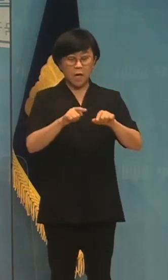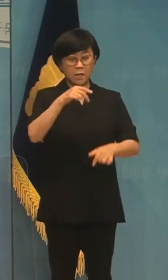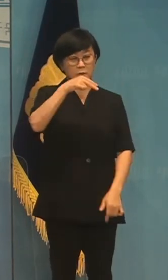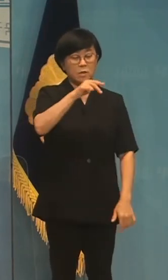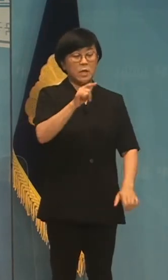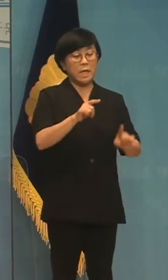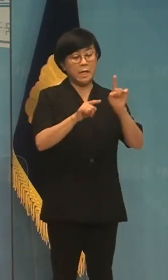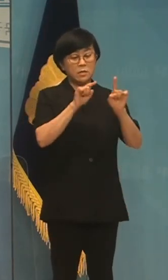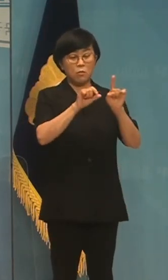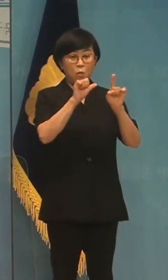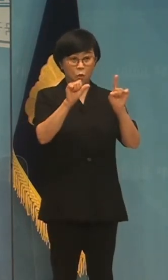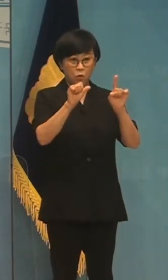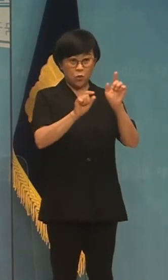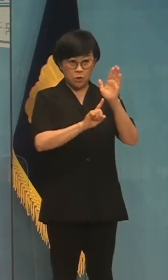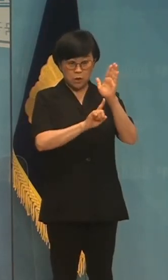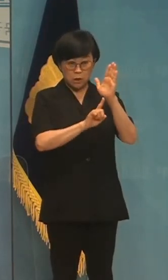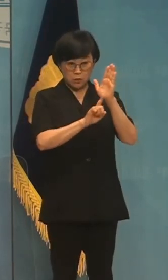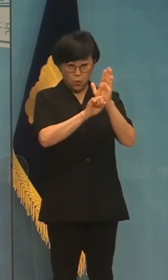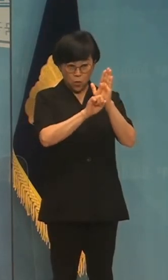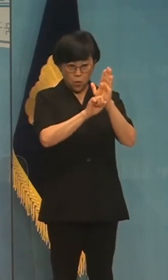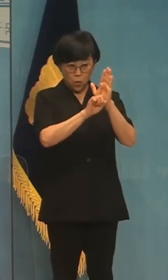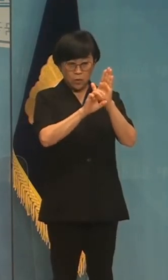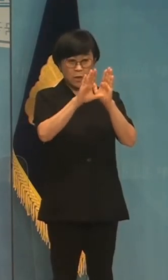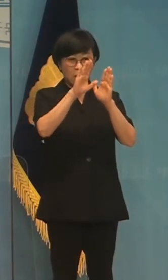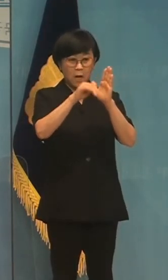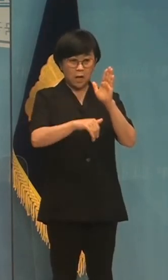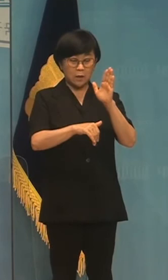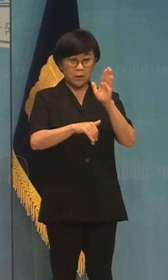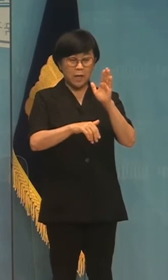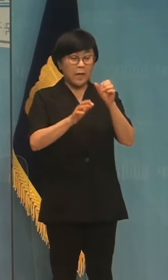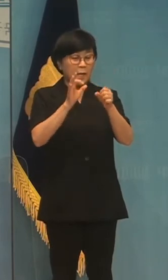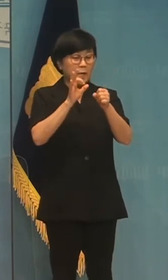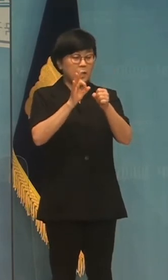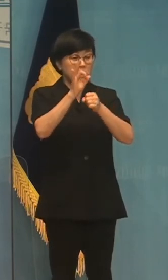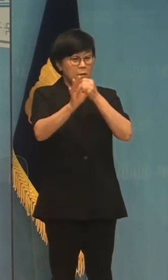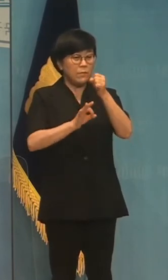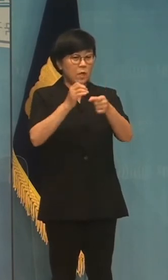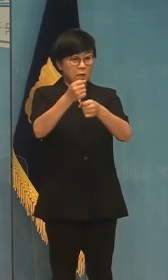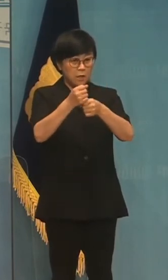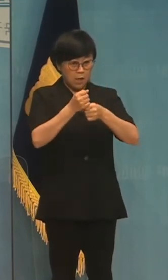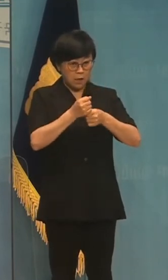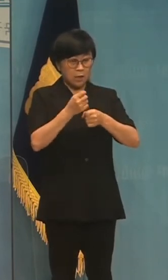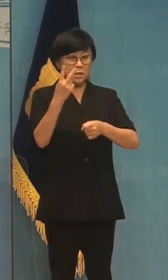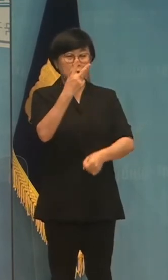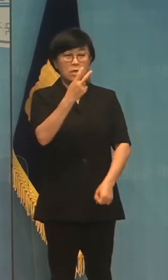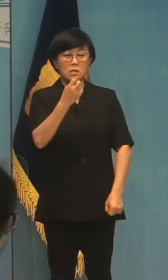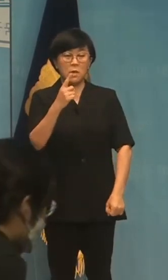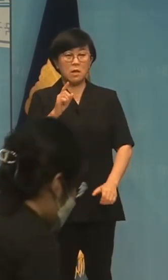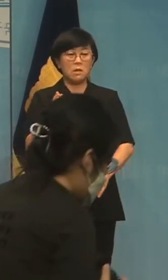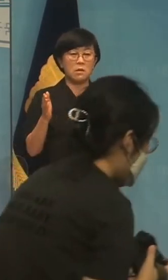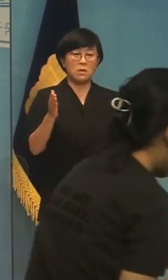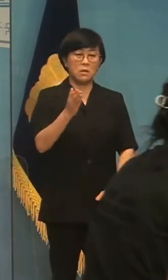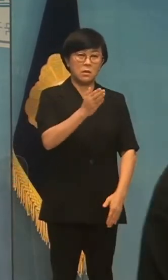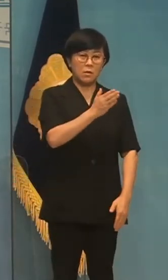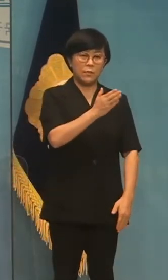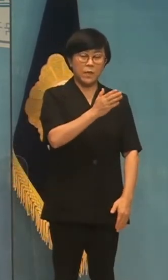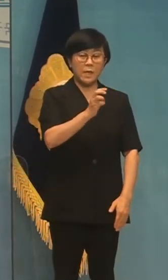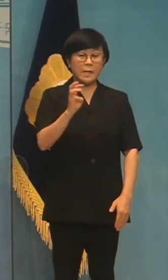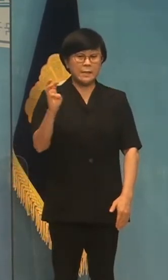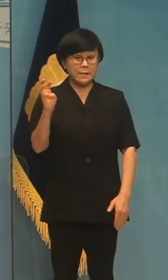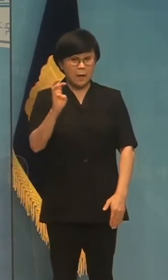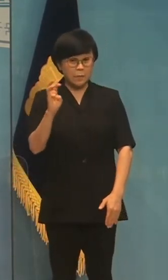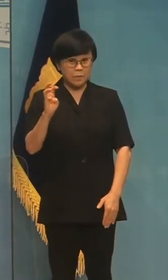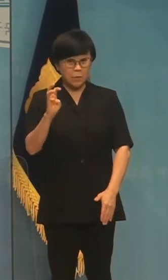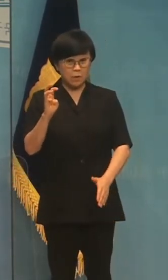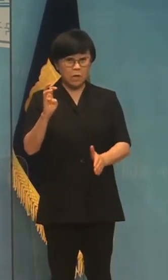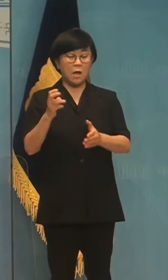1.5도씨 상승 도달 시점이 약 10년 더 앞당겨진 2021년부터 2040년에